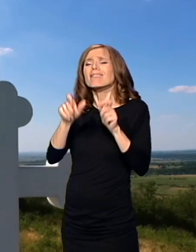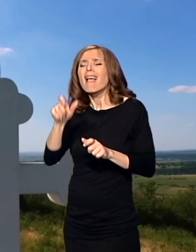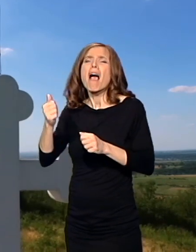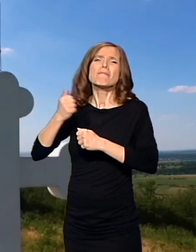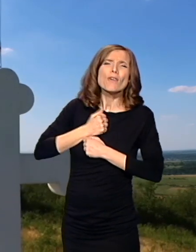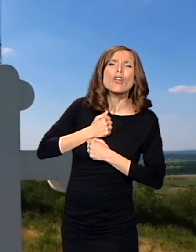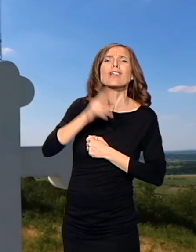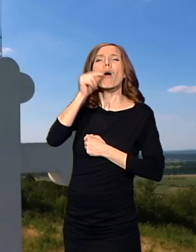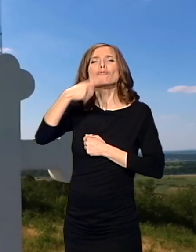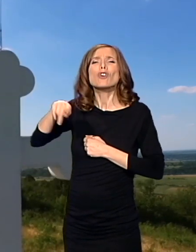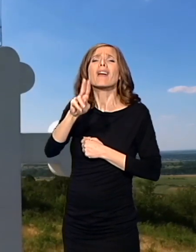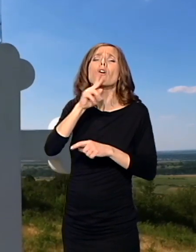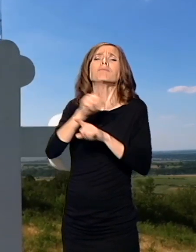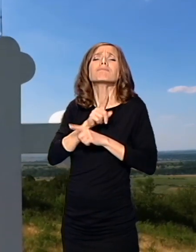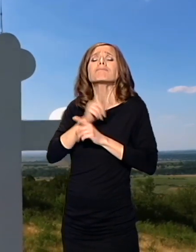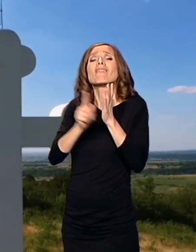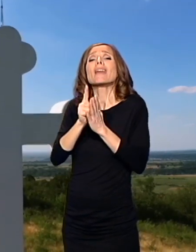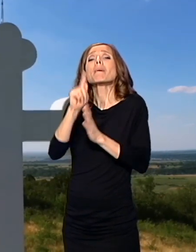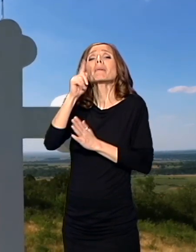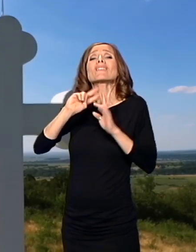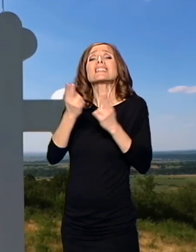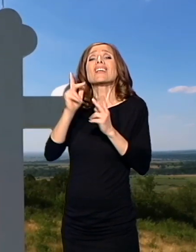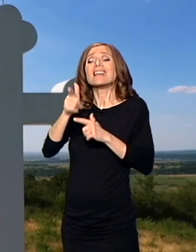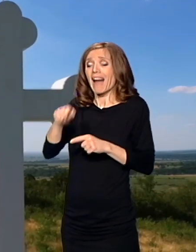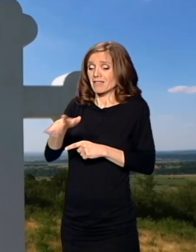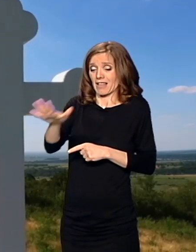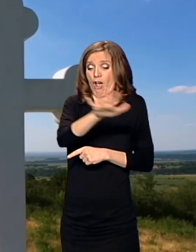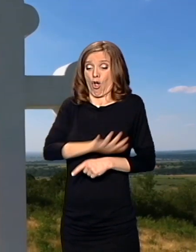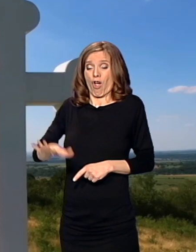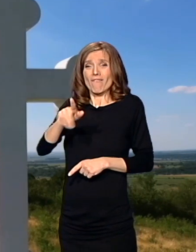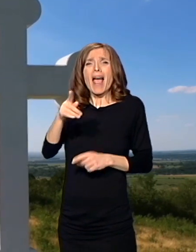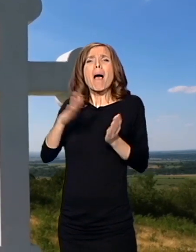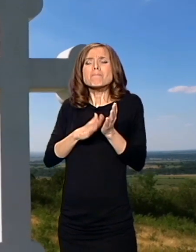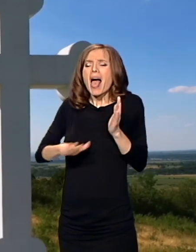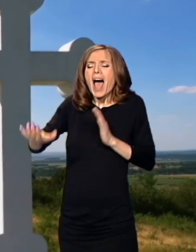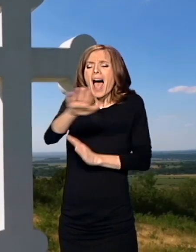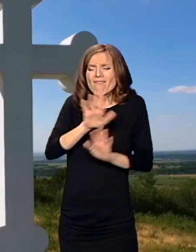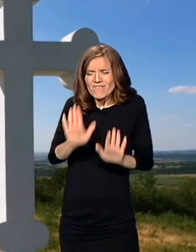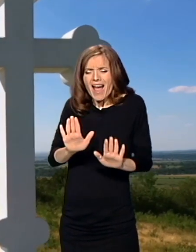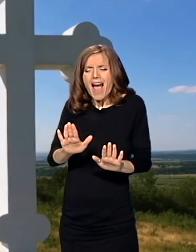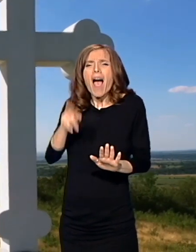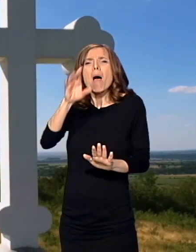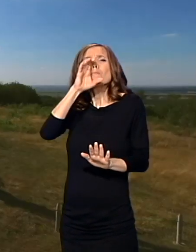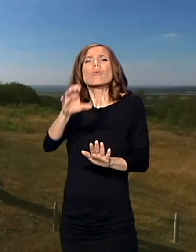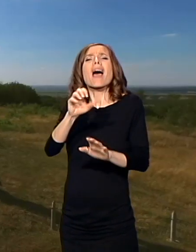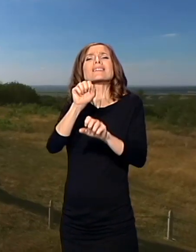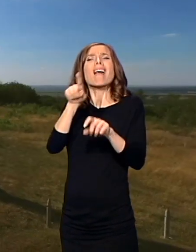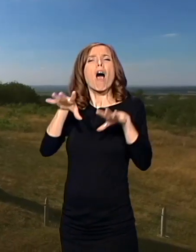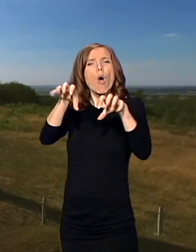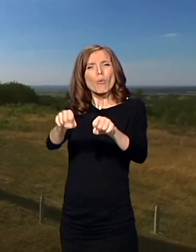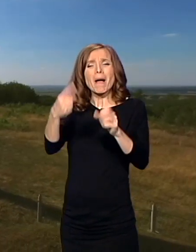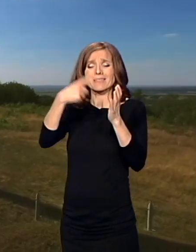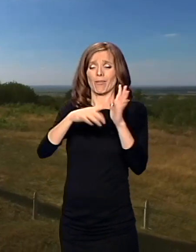iz Braničevskog okruga. Koliko je žitelja mlavskog kraja tačno stradalo pod bugarskom okupacijom od 1916.